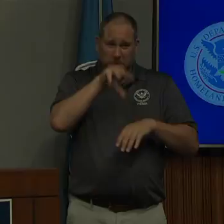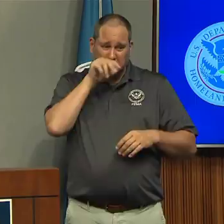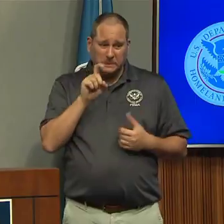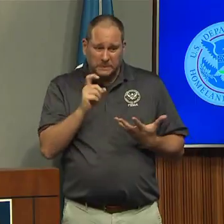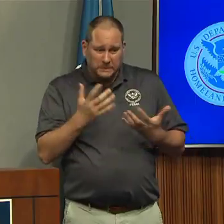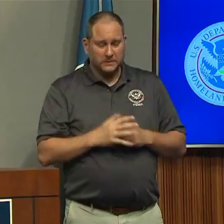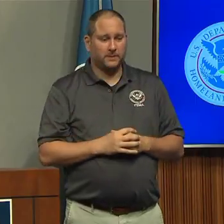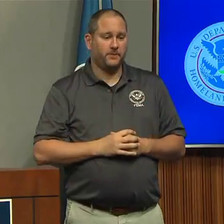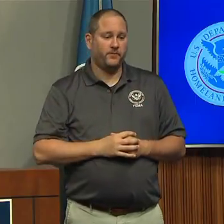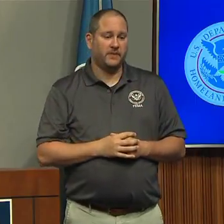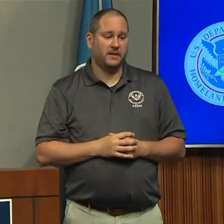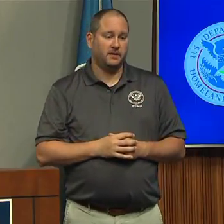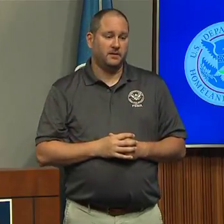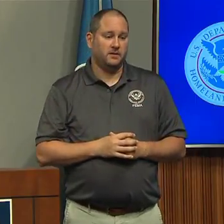darstellt.